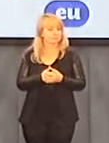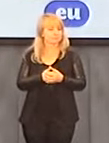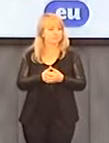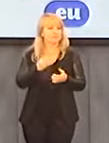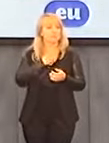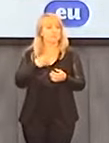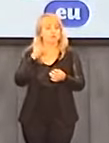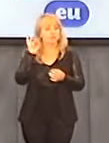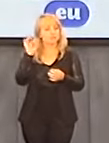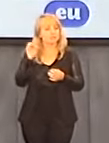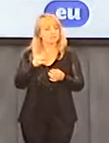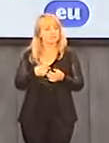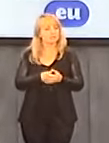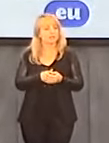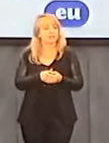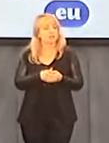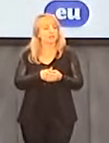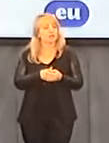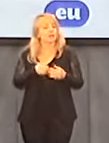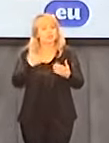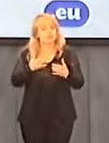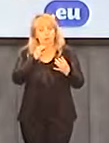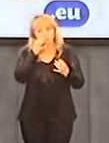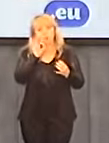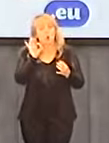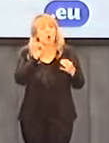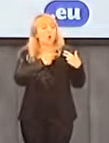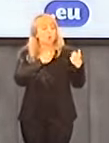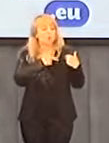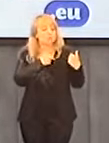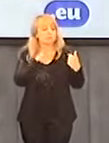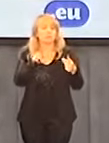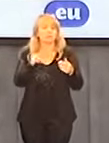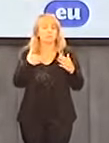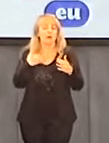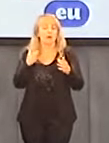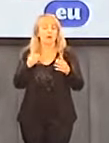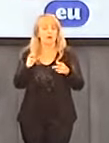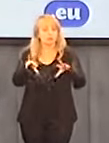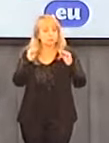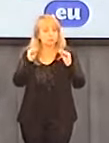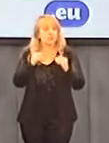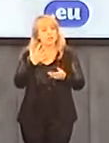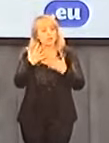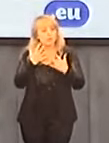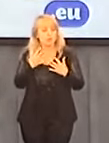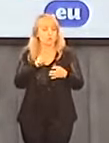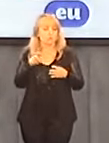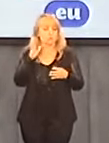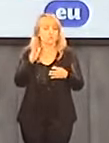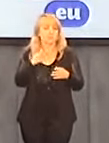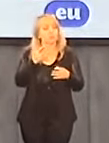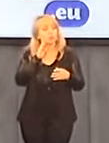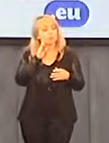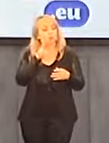Radia Małgorzata Naukowicz. Chciałam zapytać o ten zespół, który ma powstać. Czy to będzie też tak samo jak na zasadzie działającego zespół Antoniego